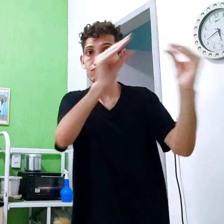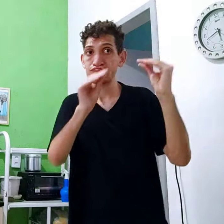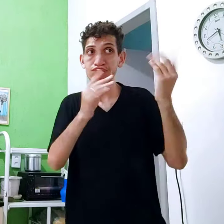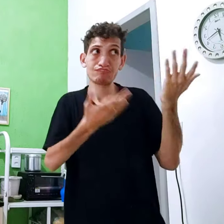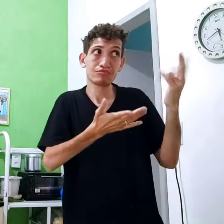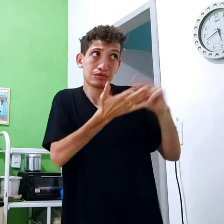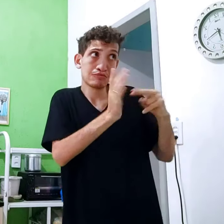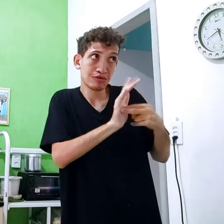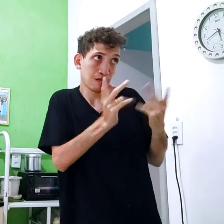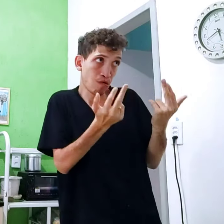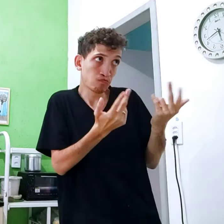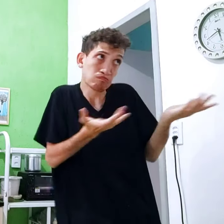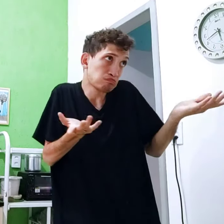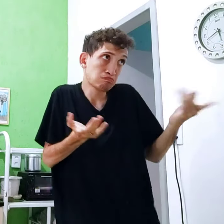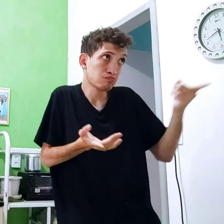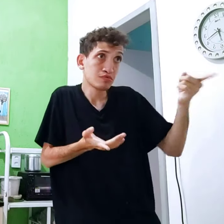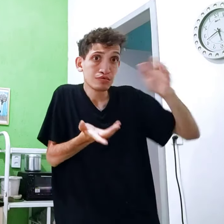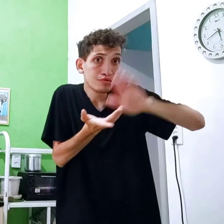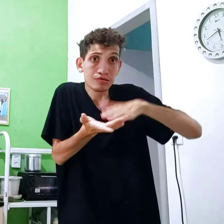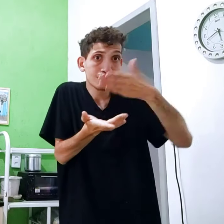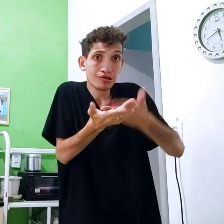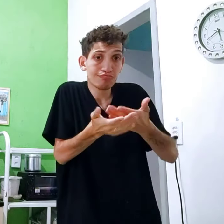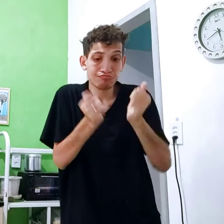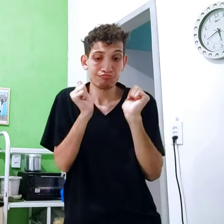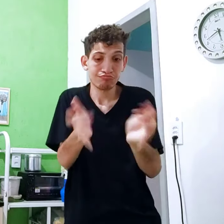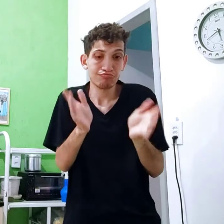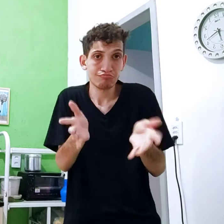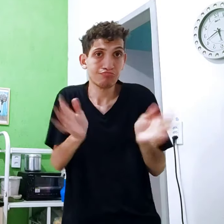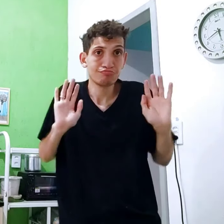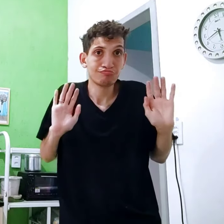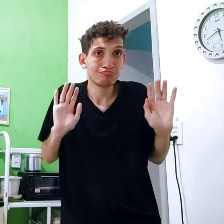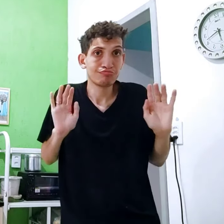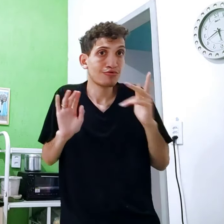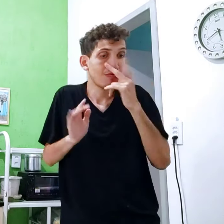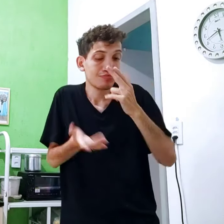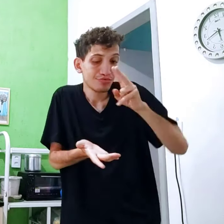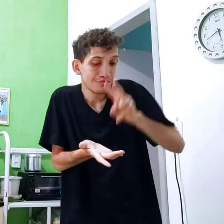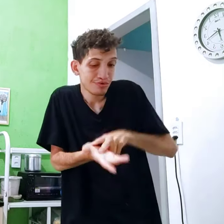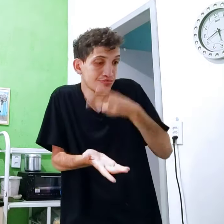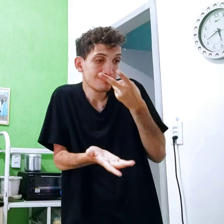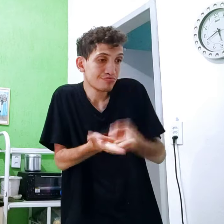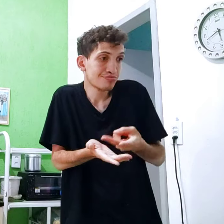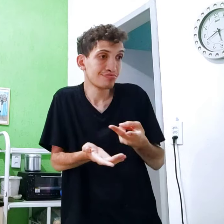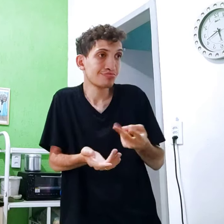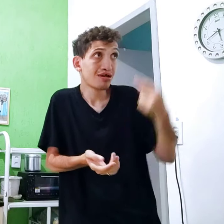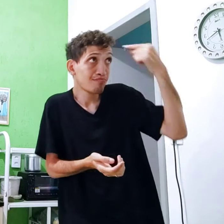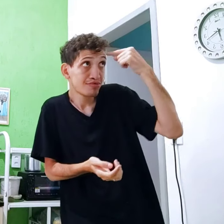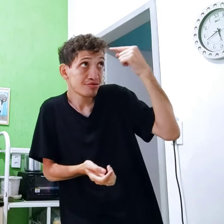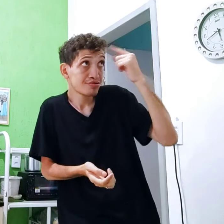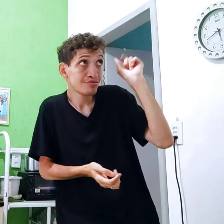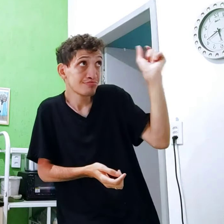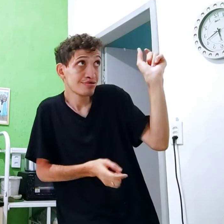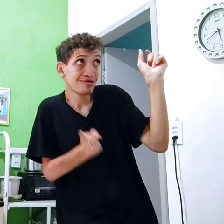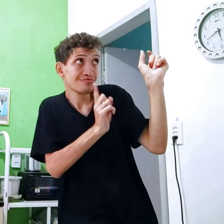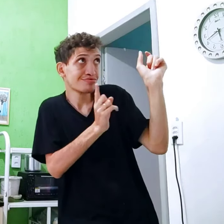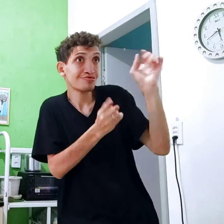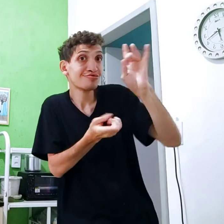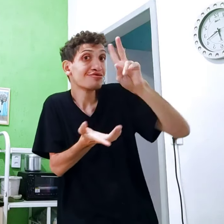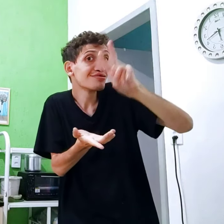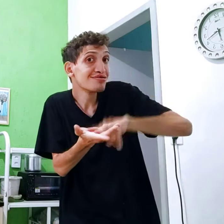Pessoas falam Assim, O significado tá bom. Então você vai interpretar dessa forma. Parece tradução. Vai pensar a